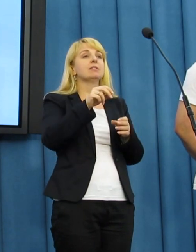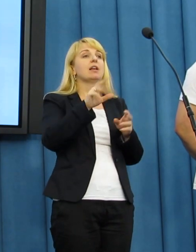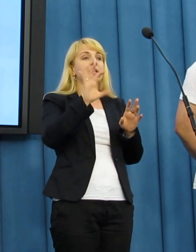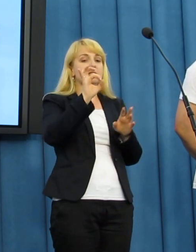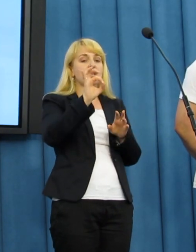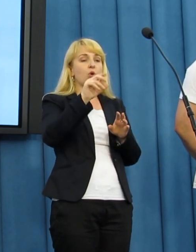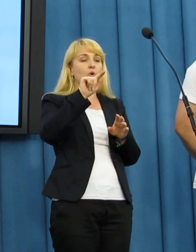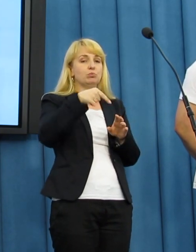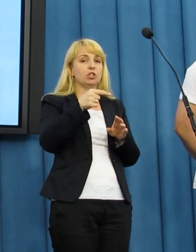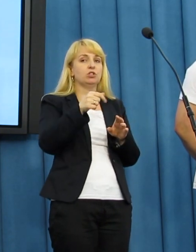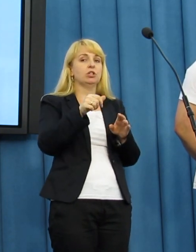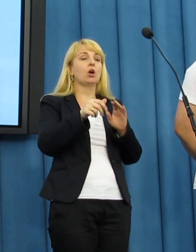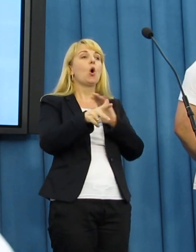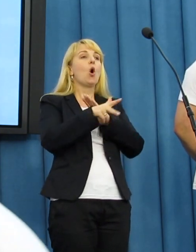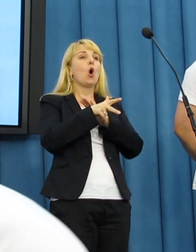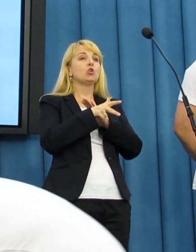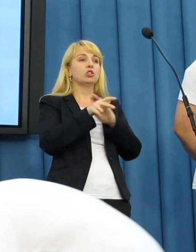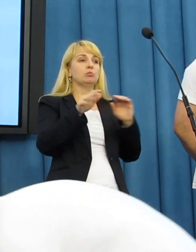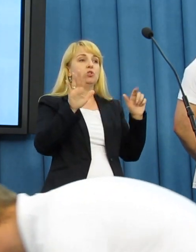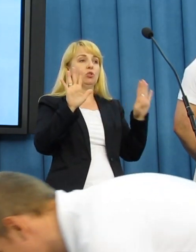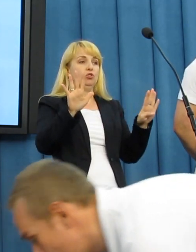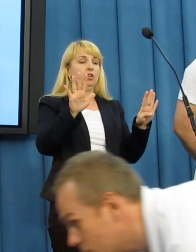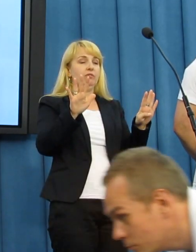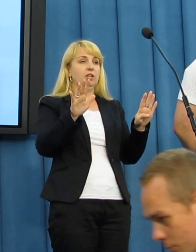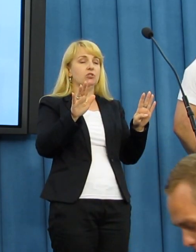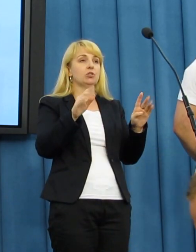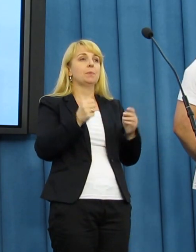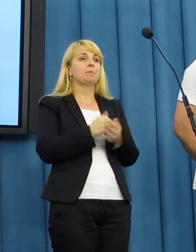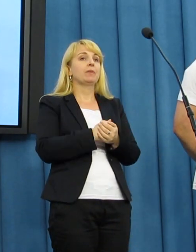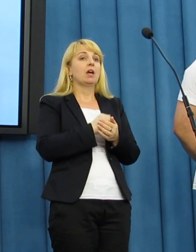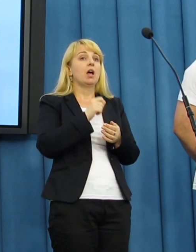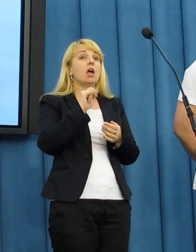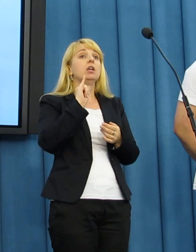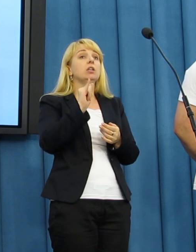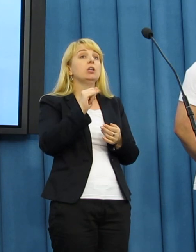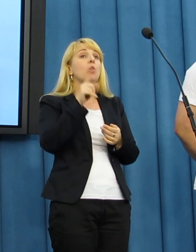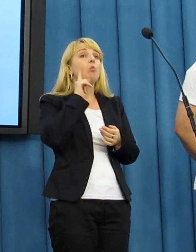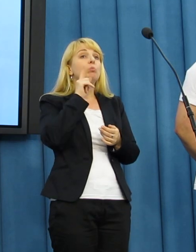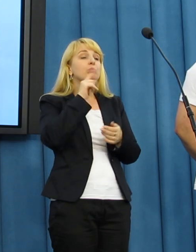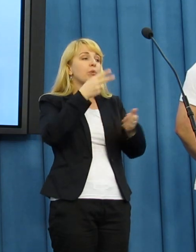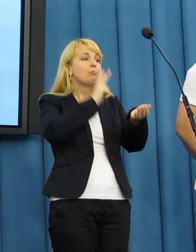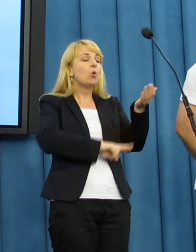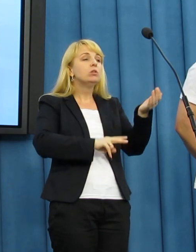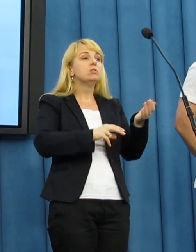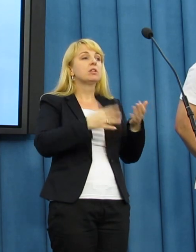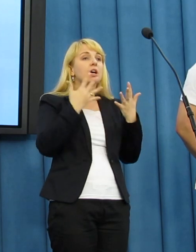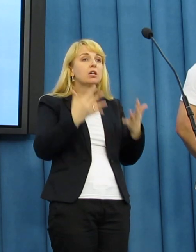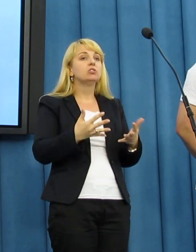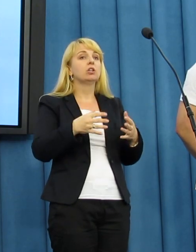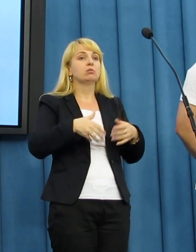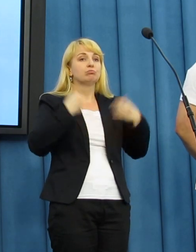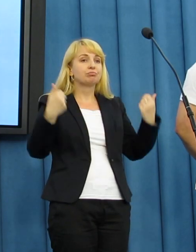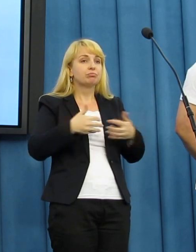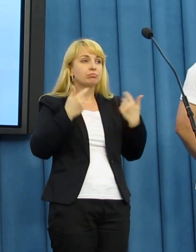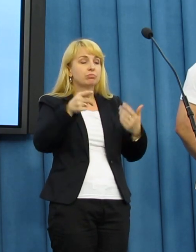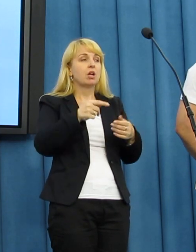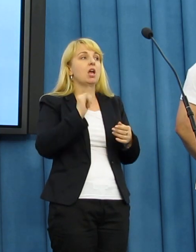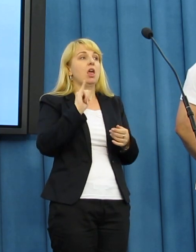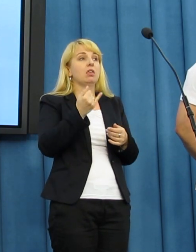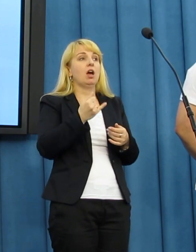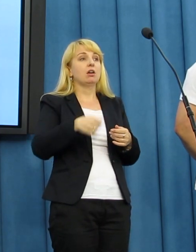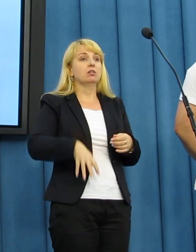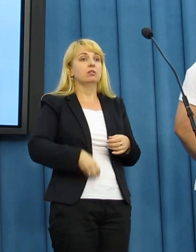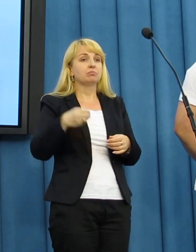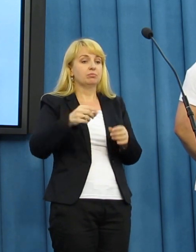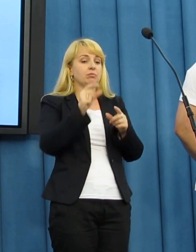g pod Ostrołęką. Policjanci muszą rozegrać w lesie do Naga. Gdy wypadł mu woreczek z